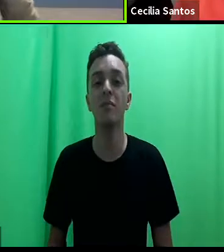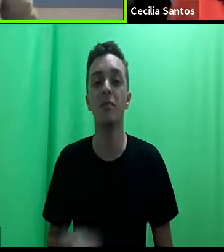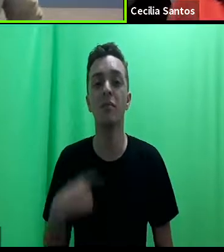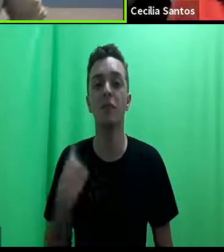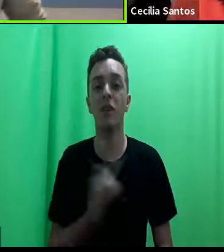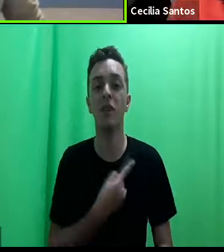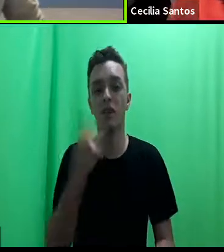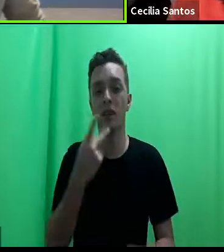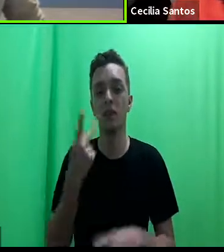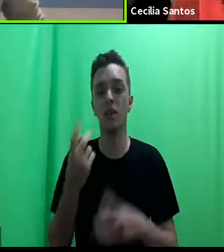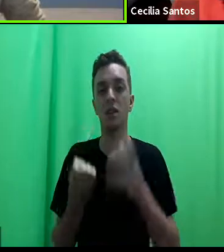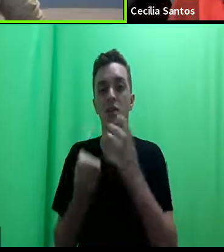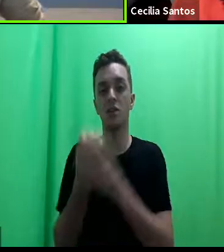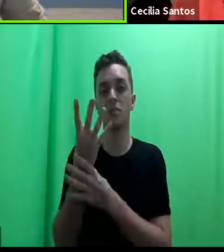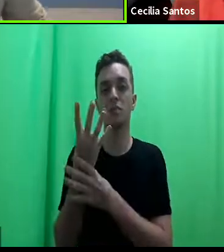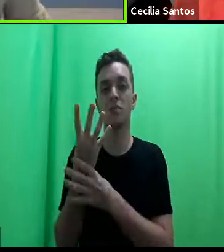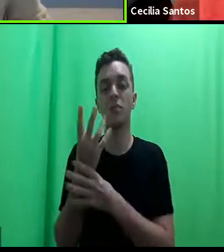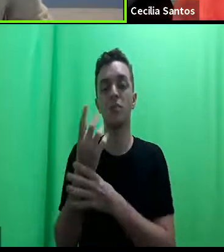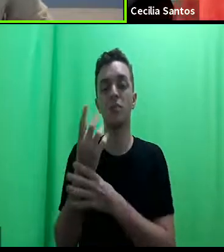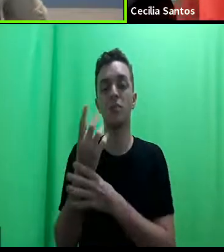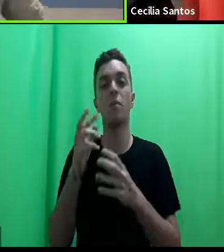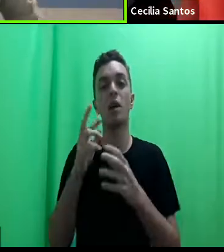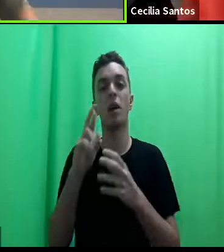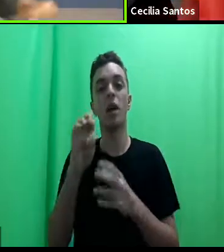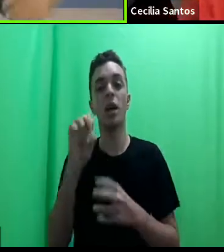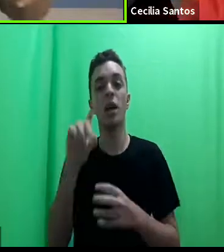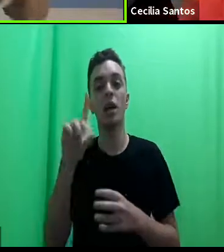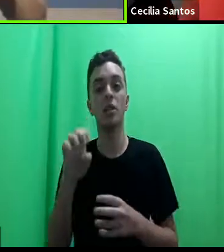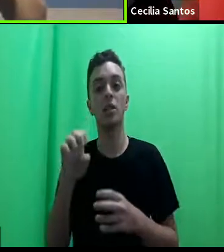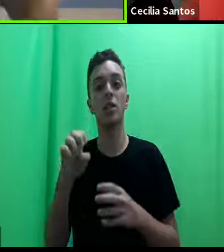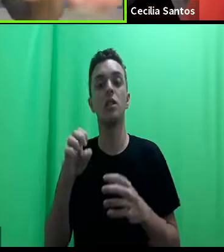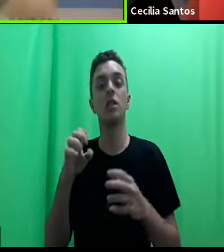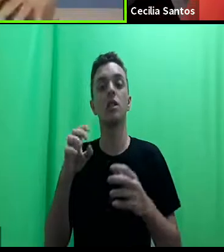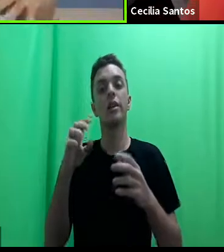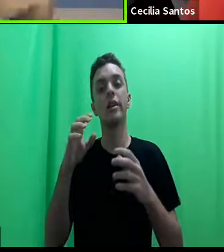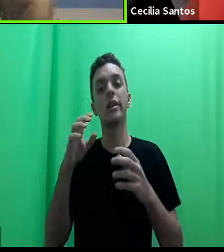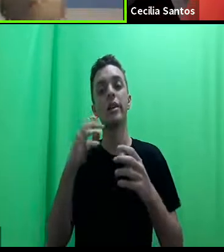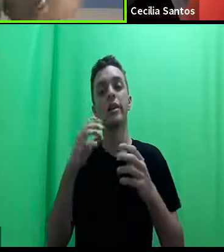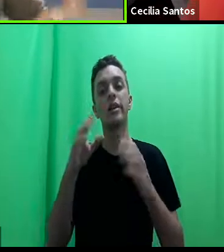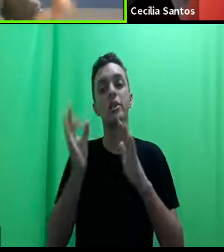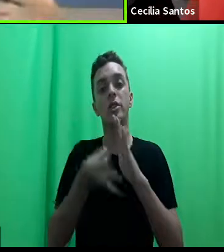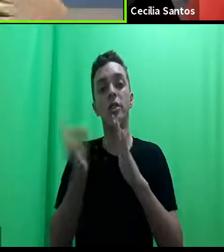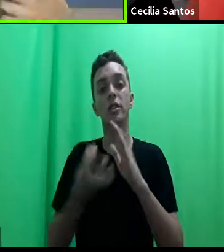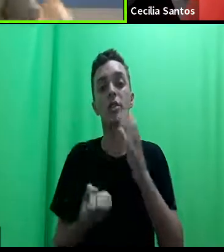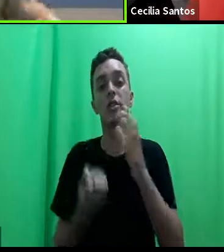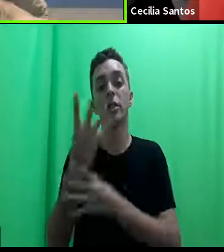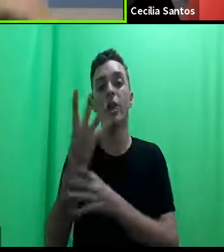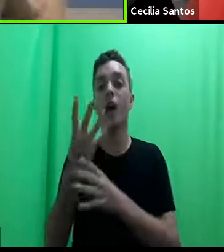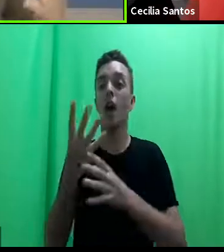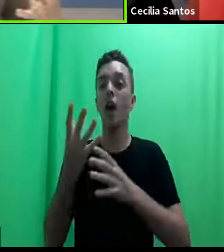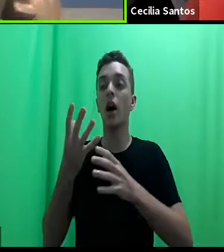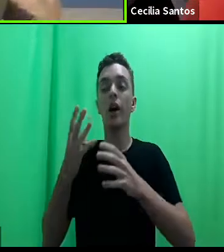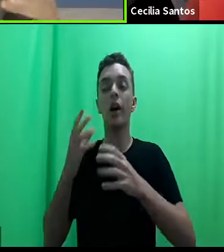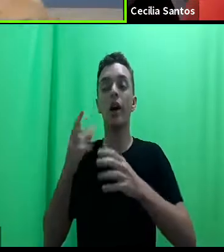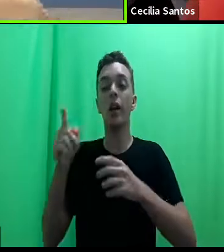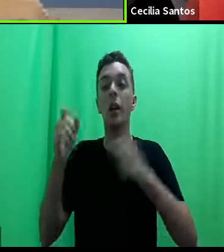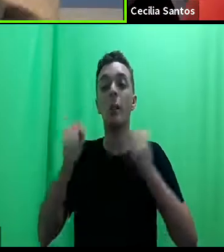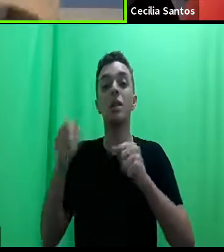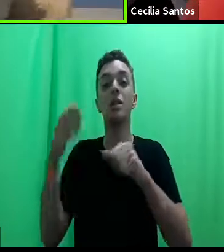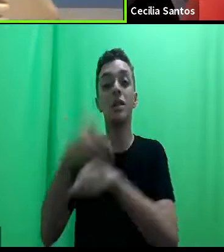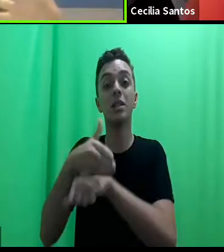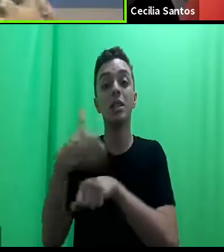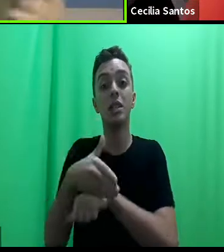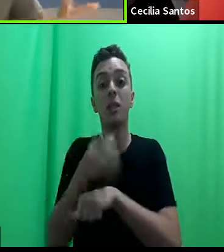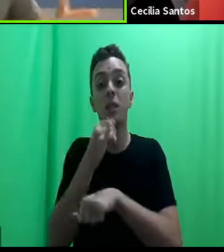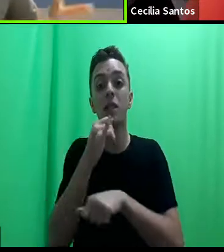criando no final desse evento uma rede de clínicas com uma ideia de construir uma plataforma em que elas sejam acessíveis, inclusive num evento como esse, de